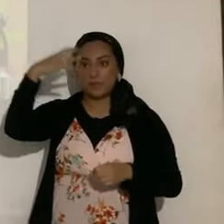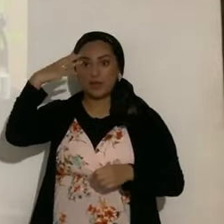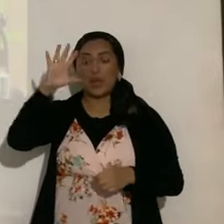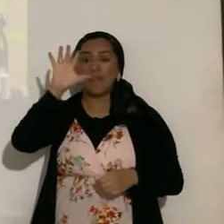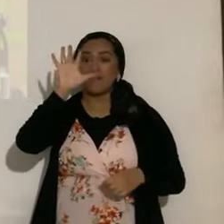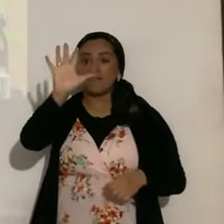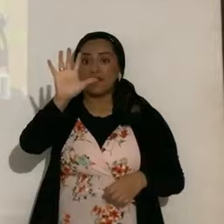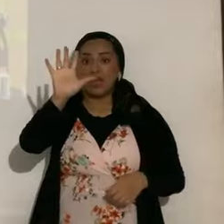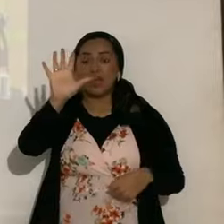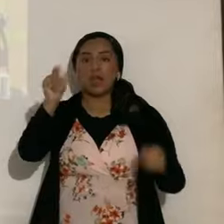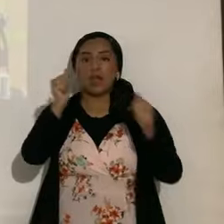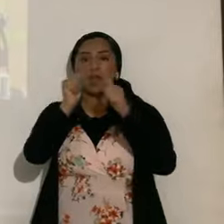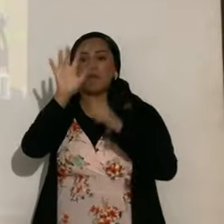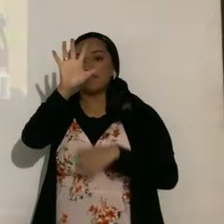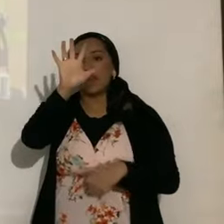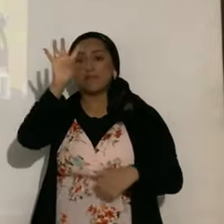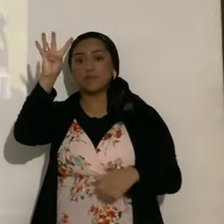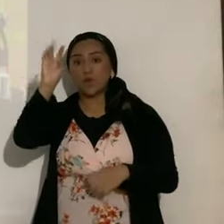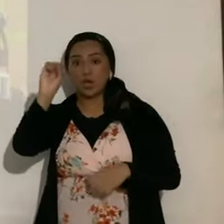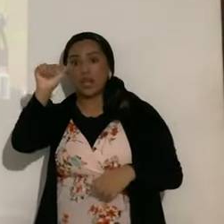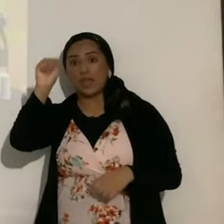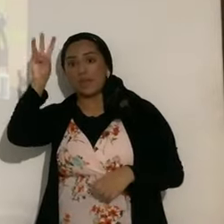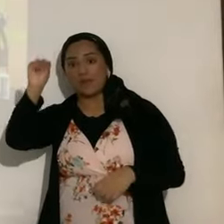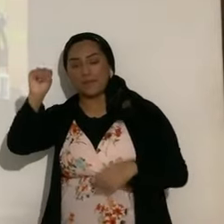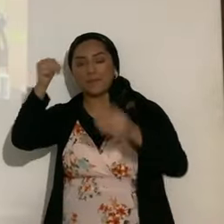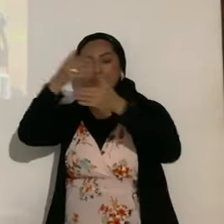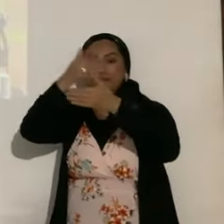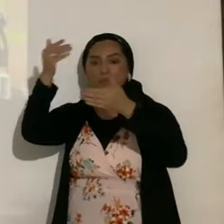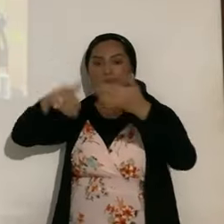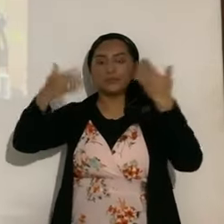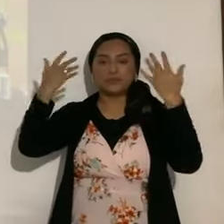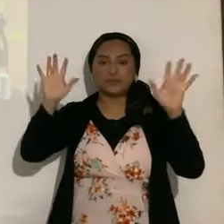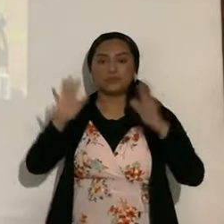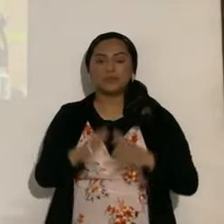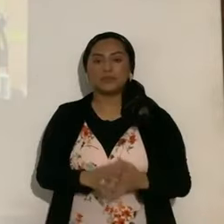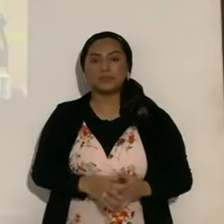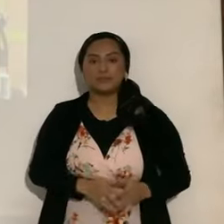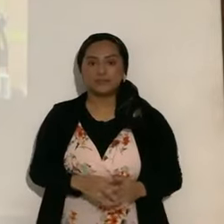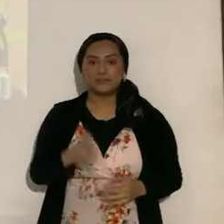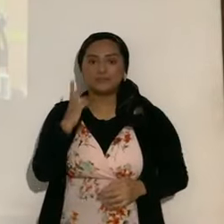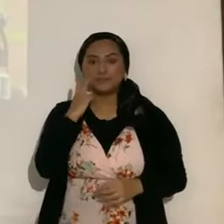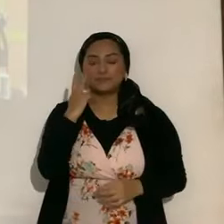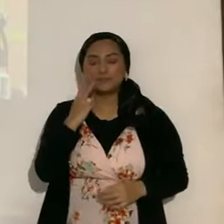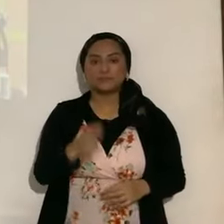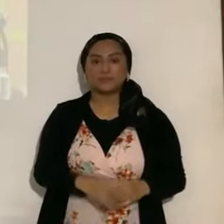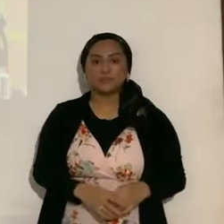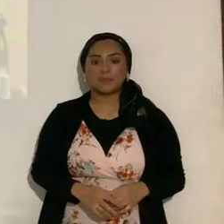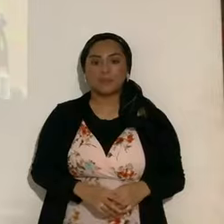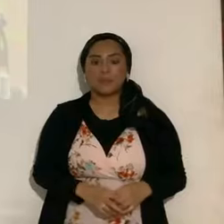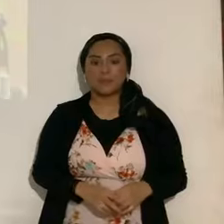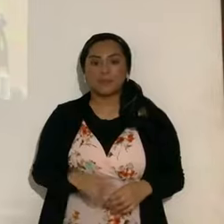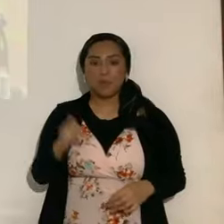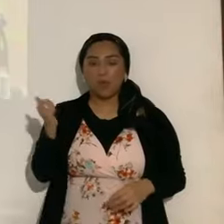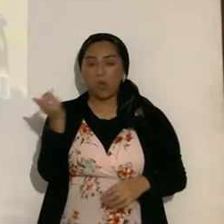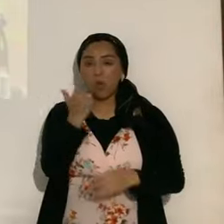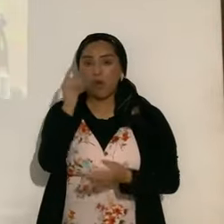con 40 minutos, terminará el parcial de Sol, ¿se dan cuenta?, y todo esto, por la